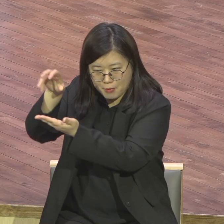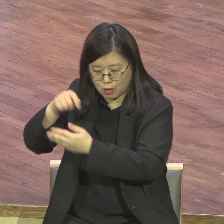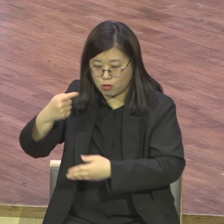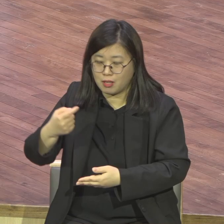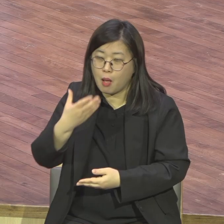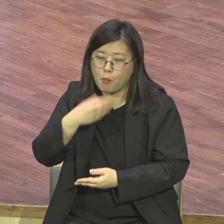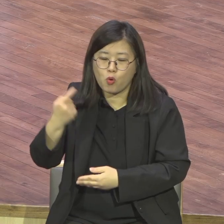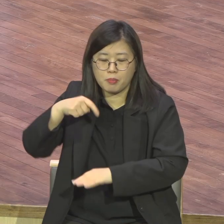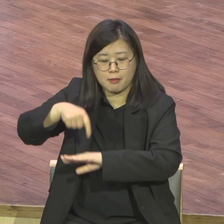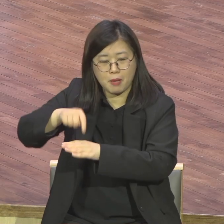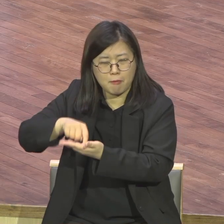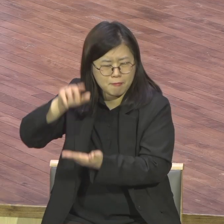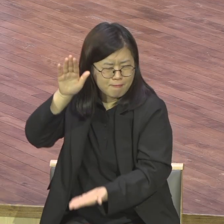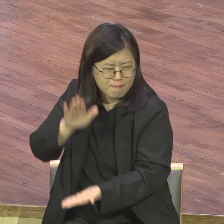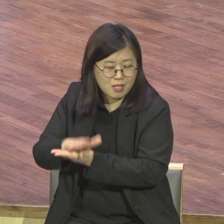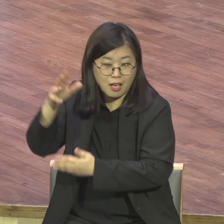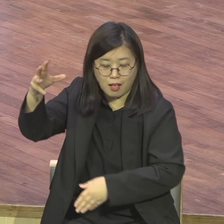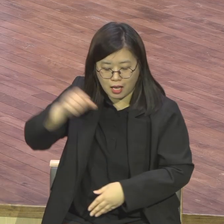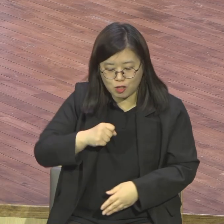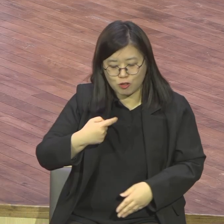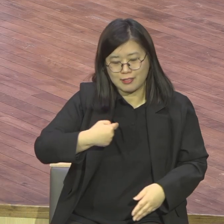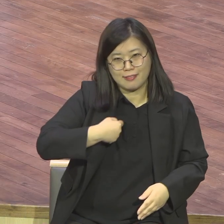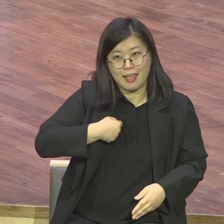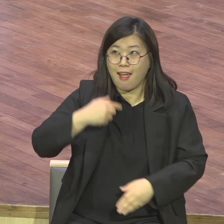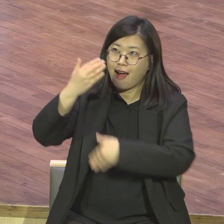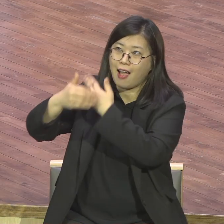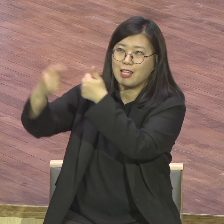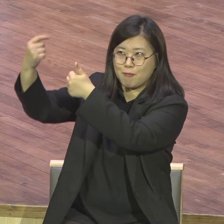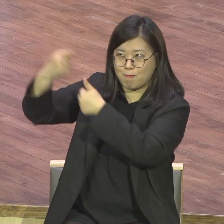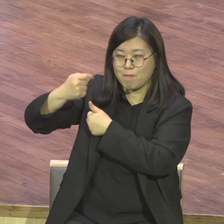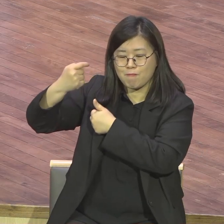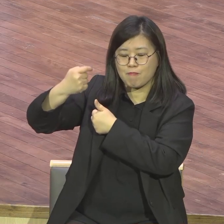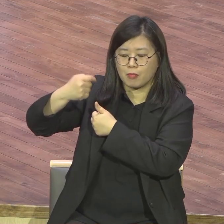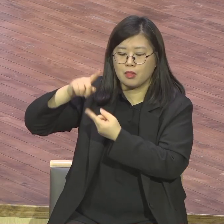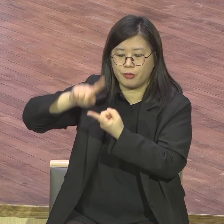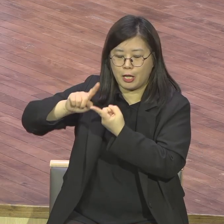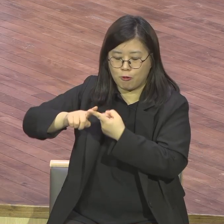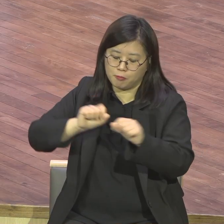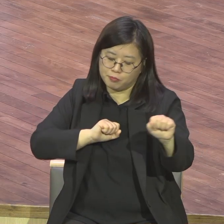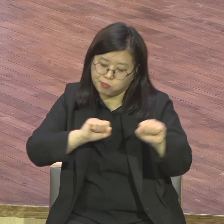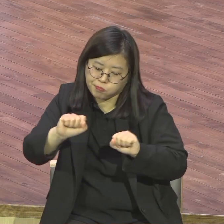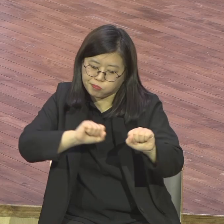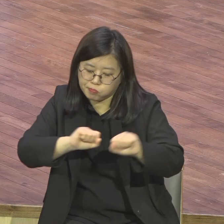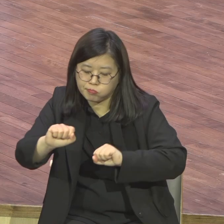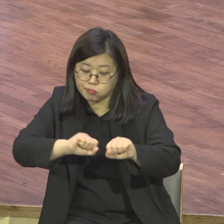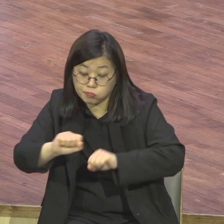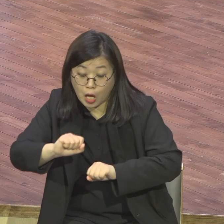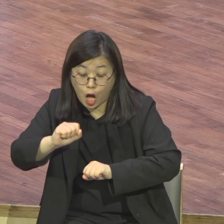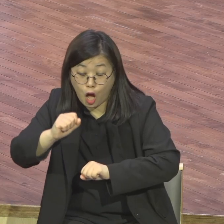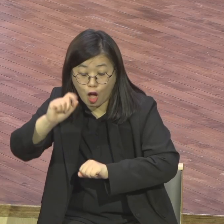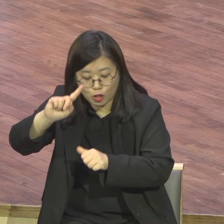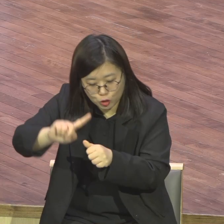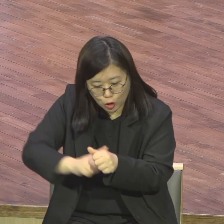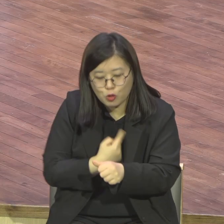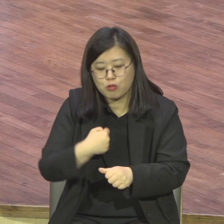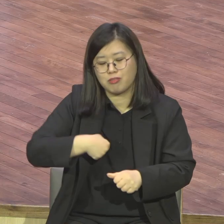천명 소명 사명을 이루는 그런 전도자의 그런 정인의 삶을 그런 사명자의 삶을 살아야 된다